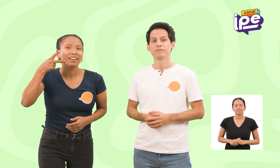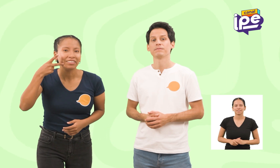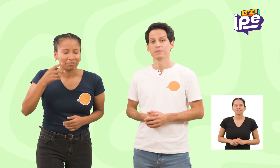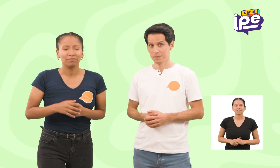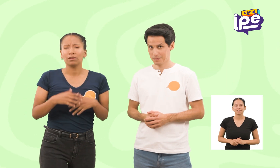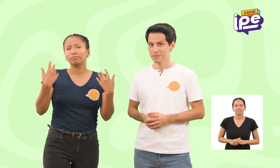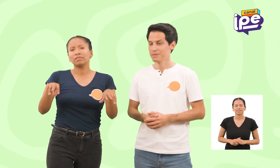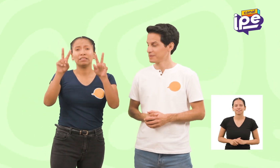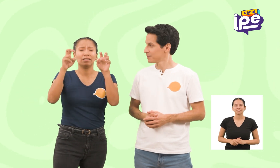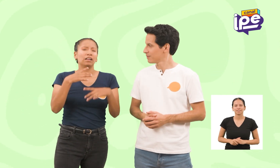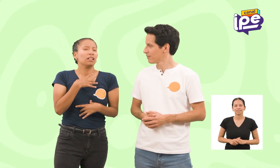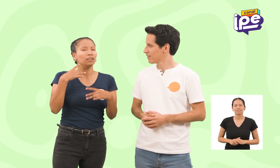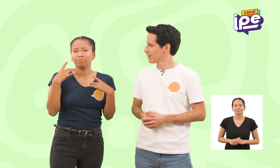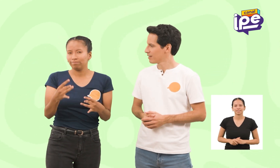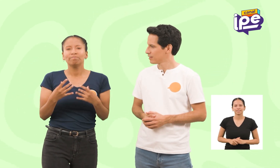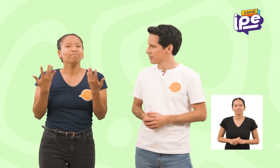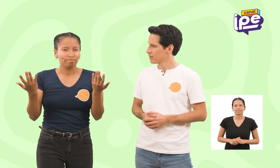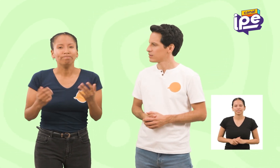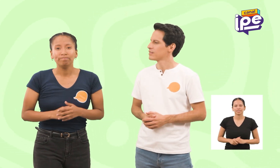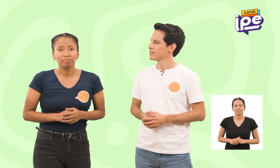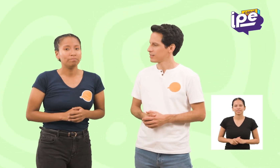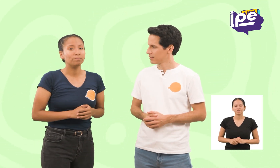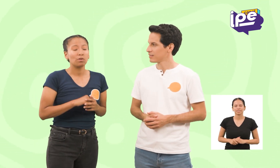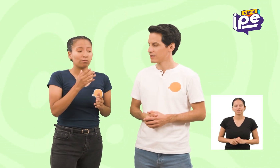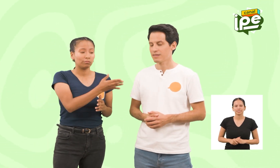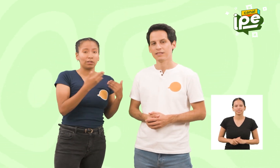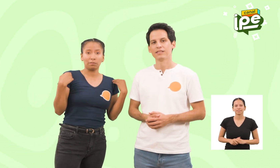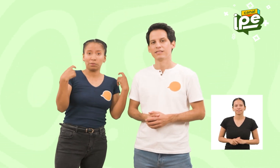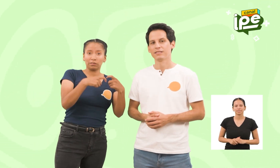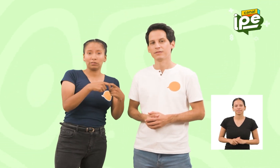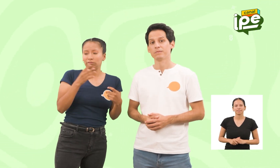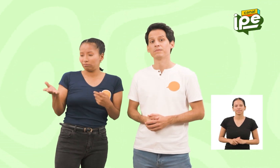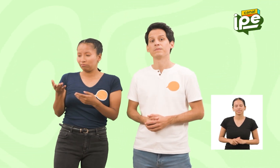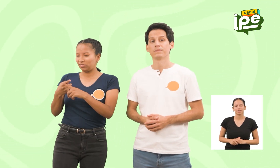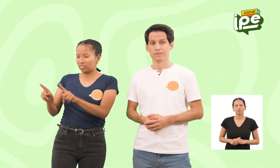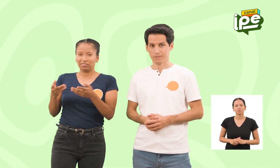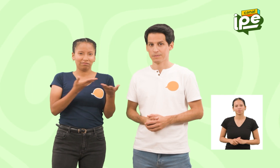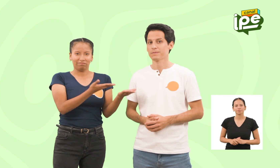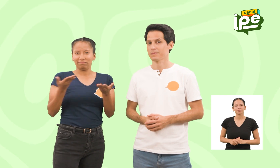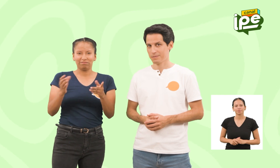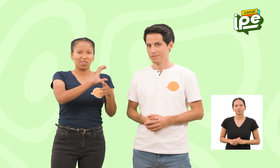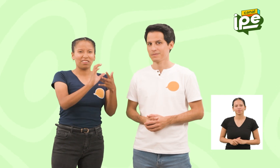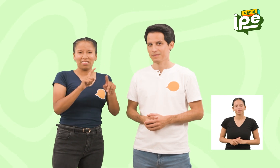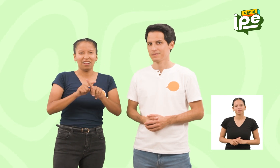LSP. Es un tema muy interesante y tiene características muy diferentes a los verbos en castellano.